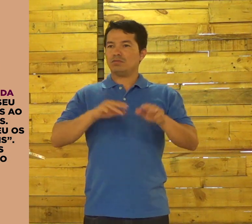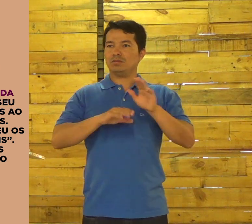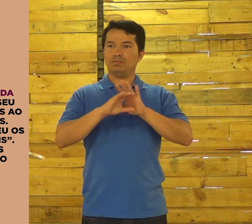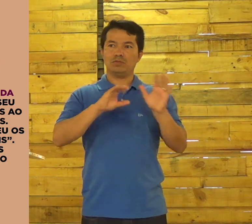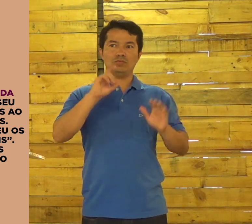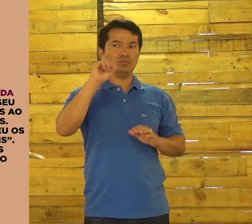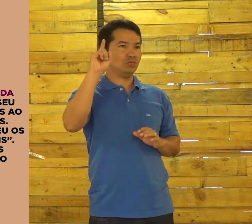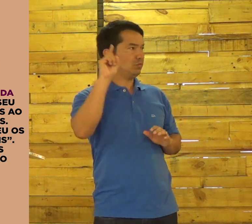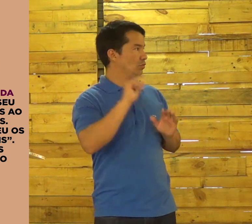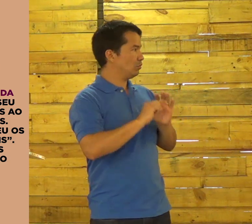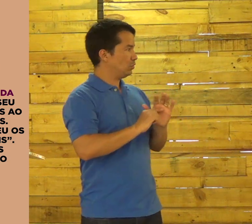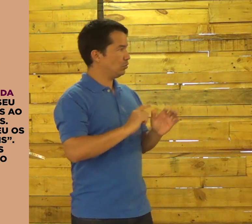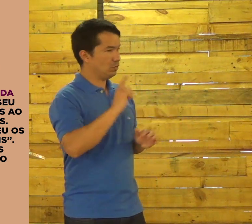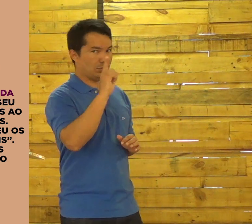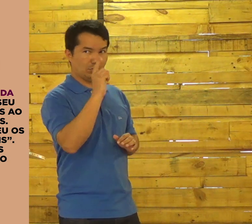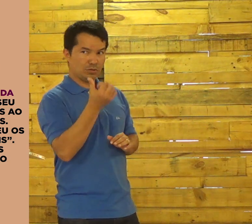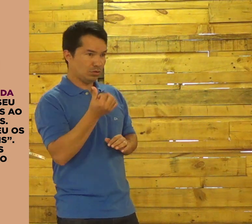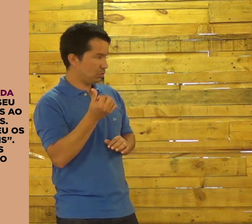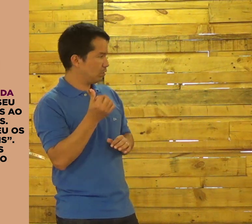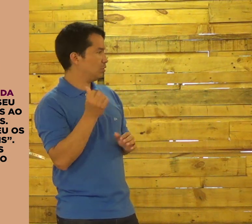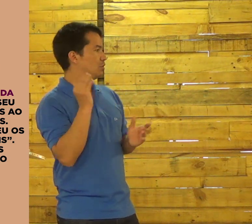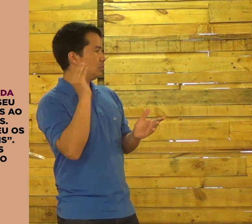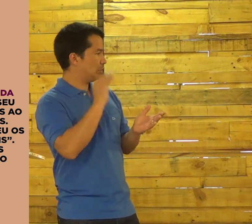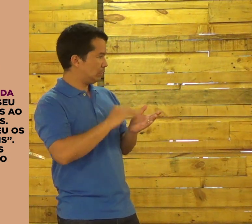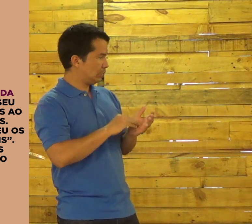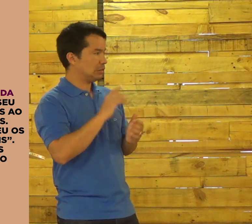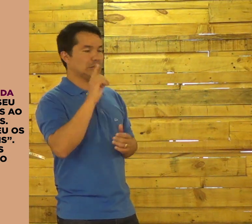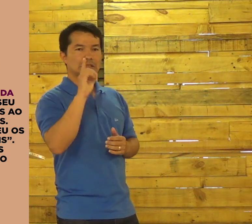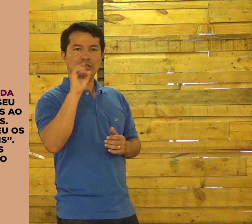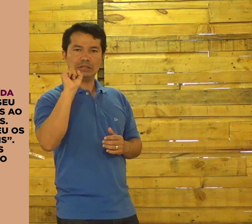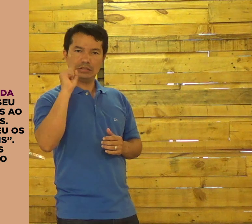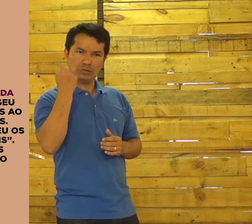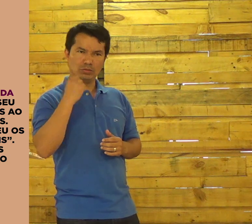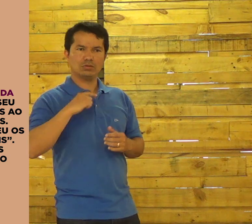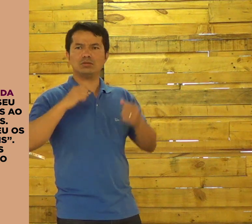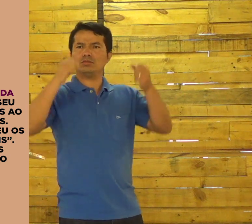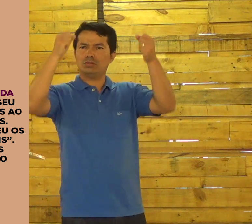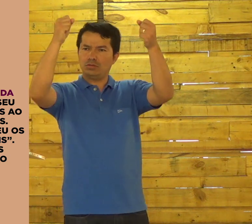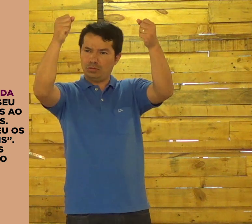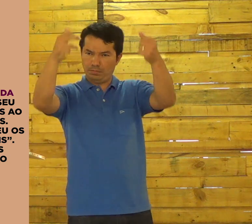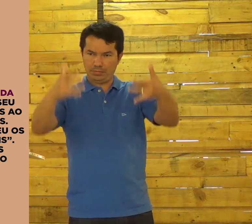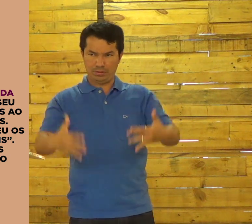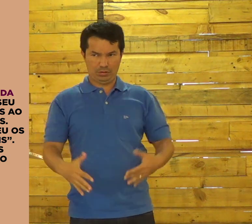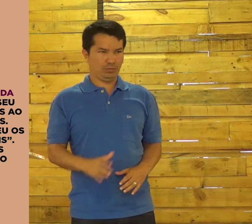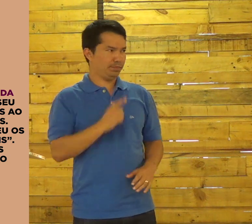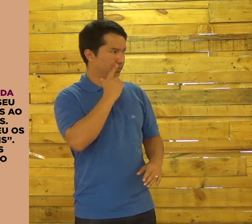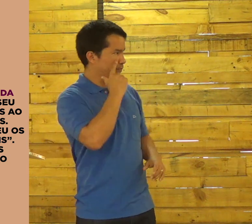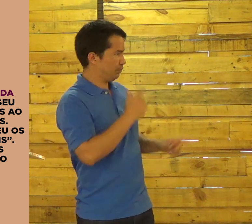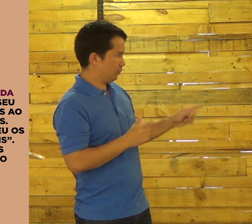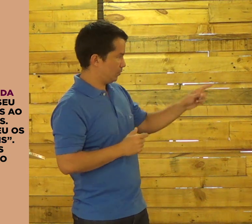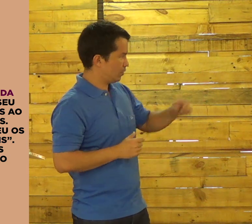Marcos, capítulo 1, versículo 16, até o 18, diz o quê?